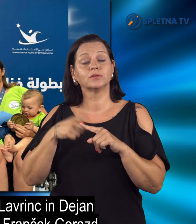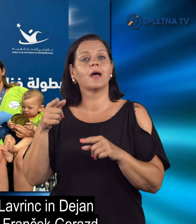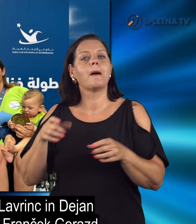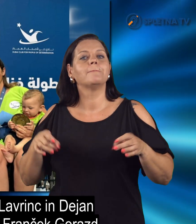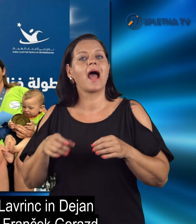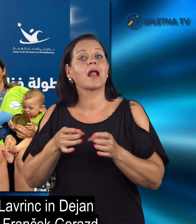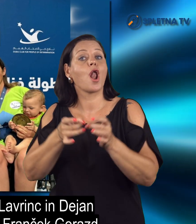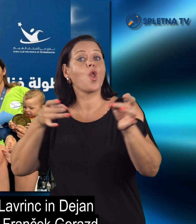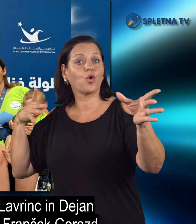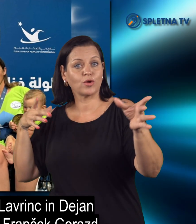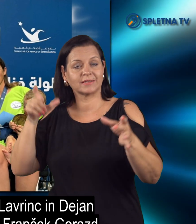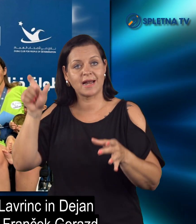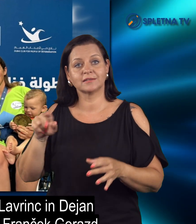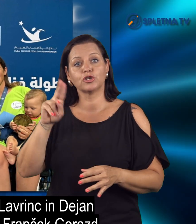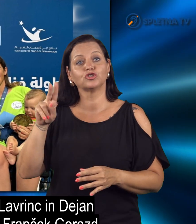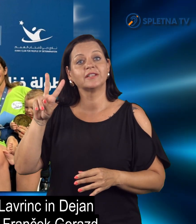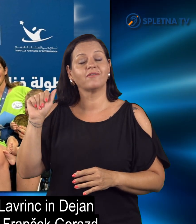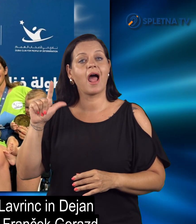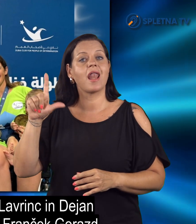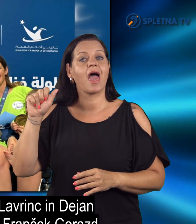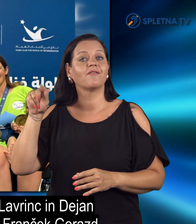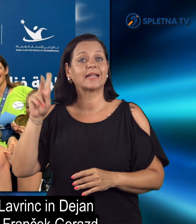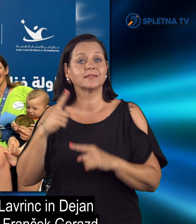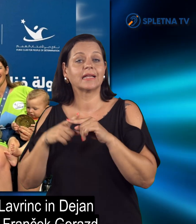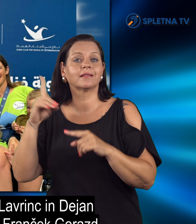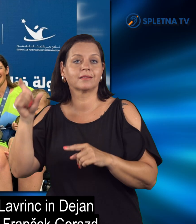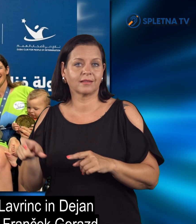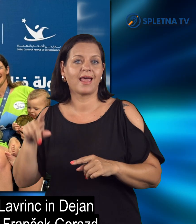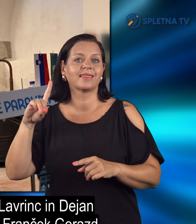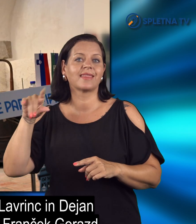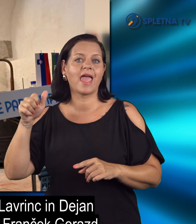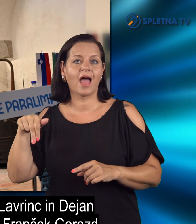Paraloko streljca Živa Laurinc in Dejan Fabčič